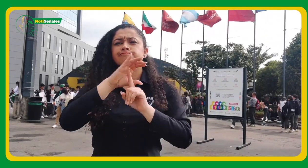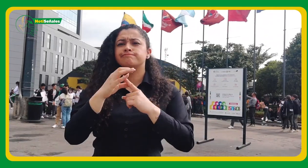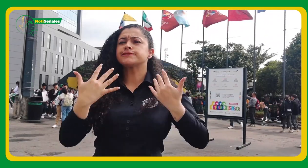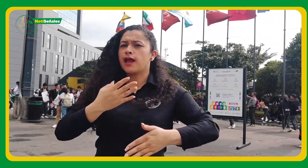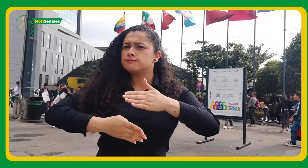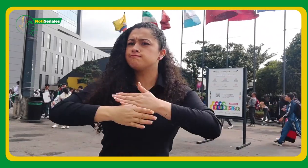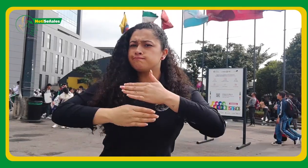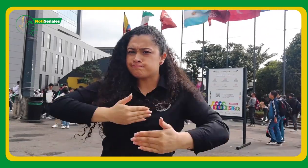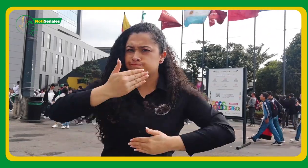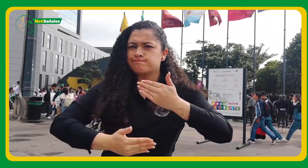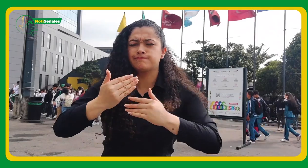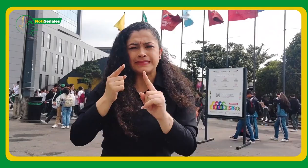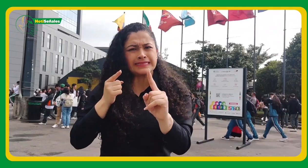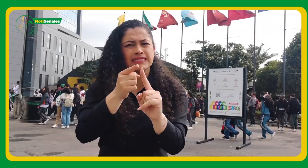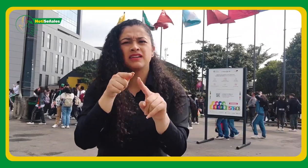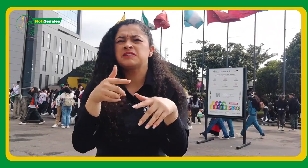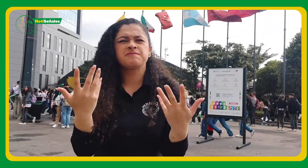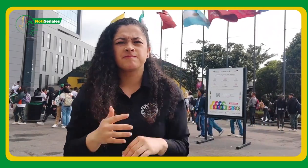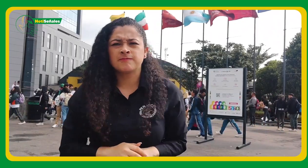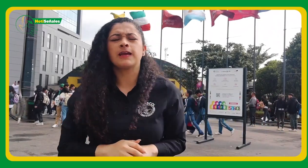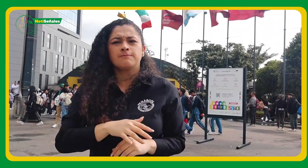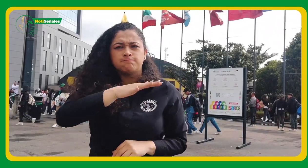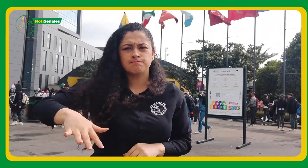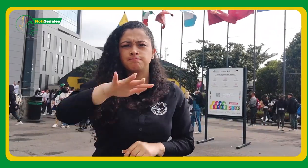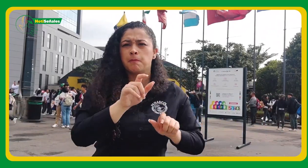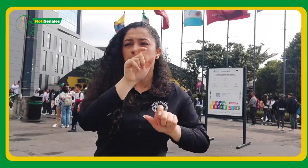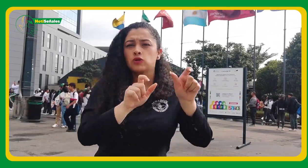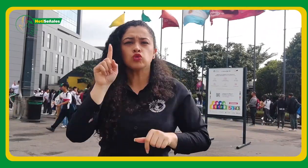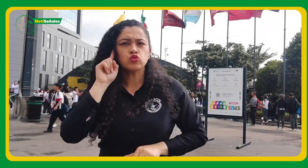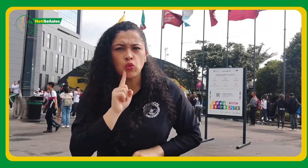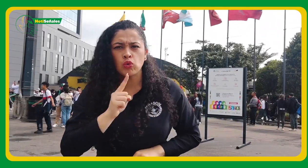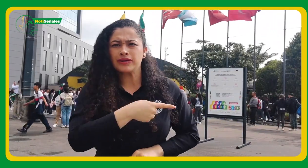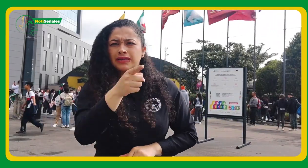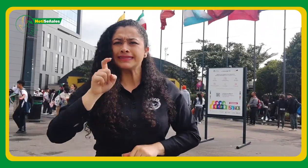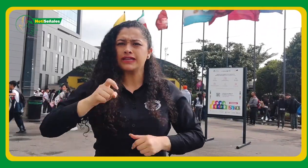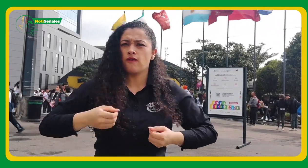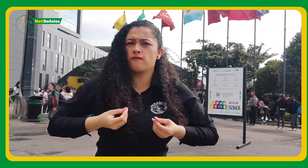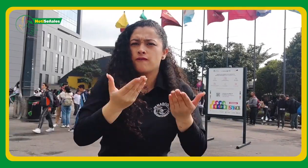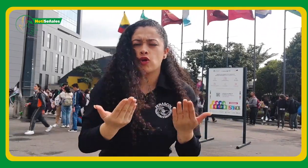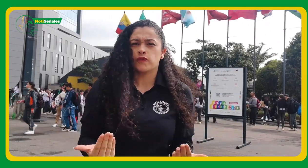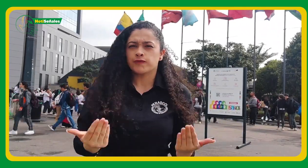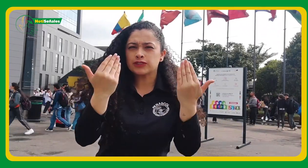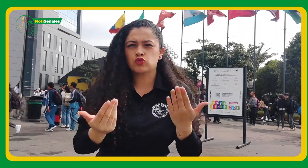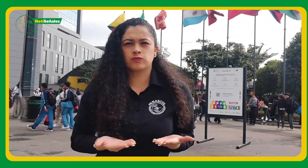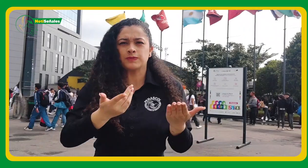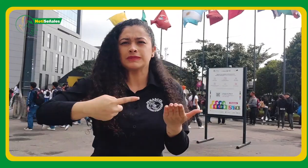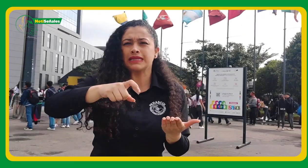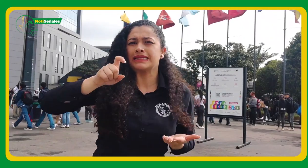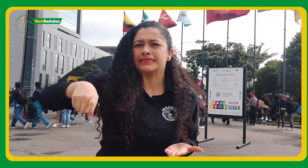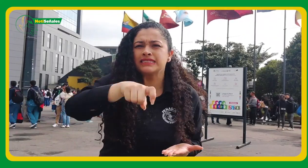audiovisuales, mencionó que está trabajando en la implementación de estos ajustes razonables en sus producciones,